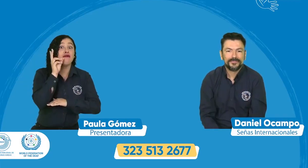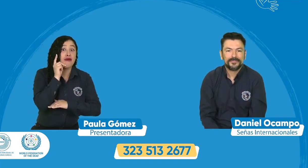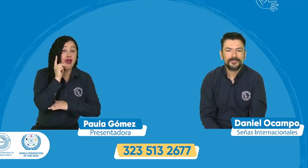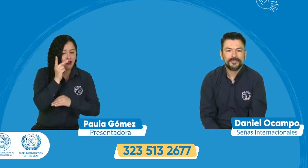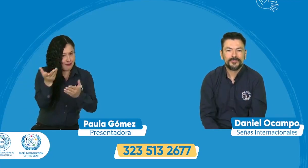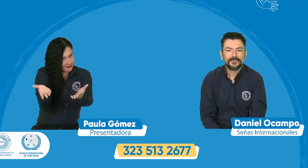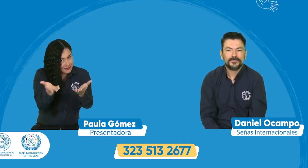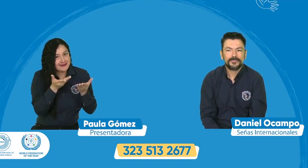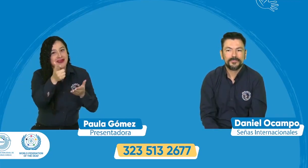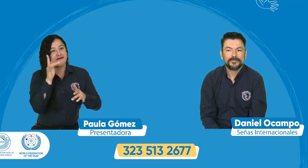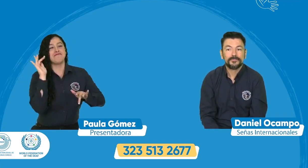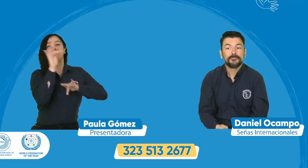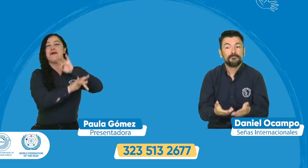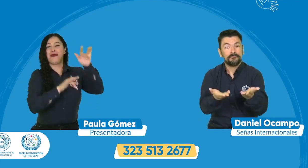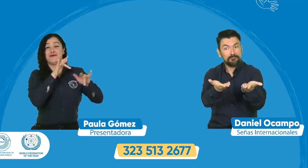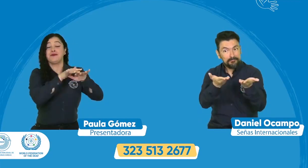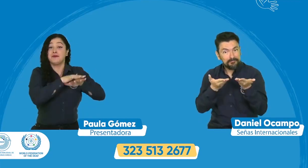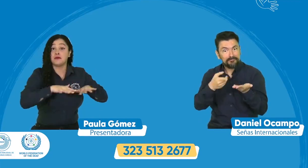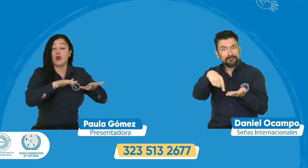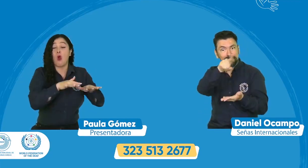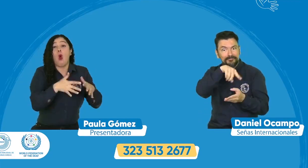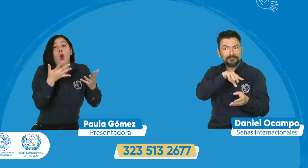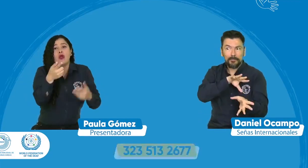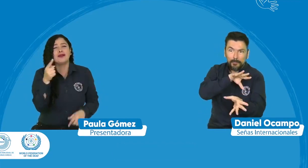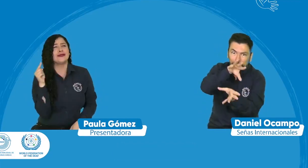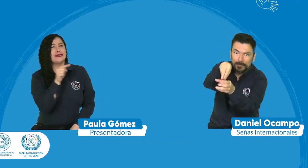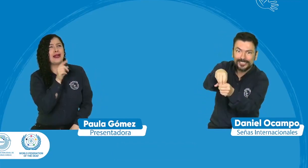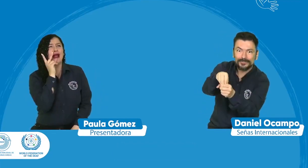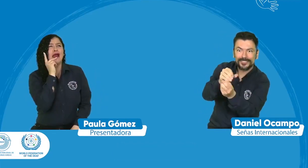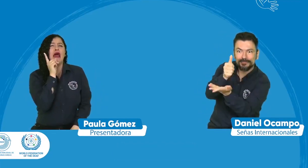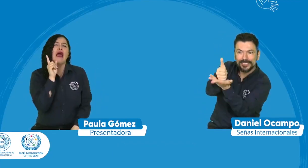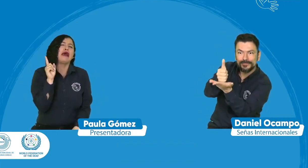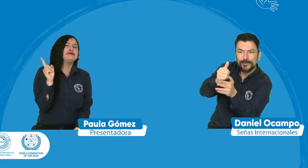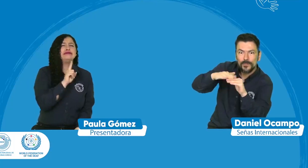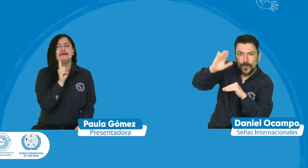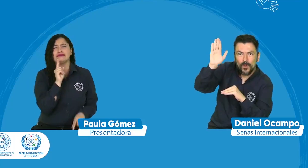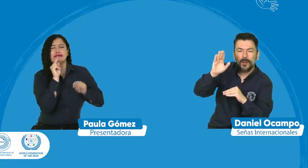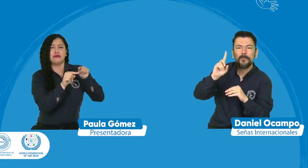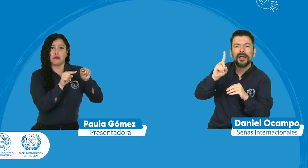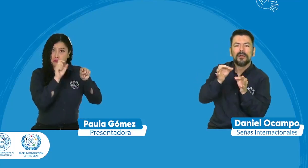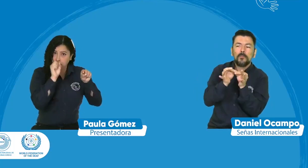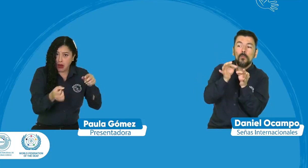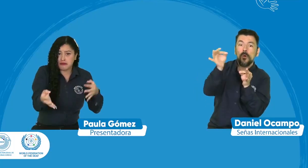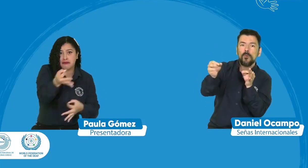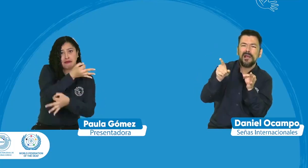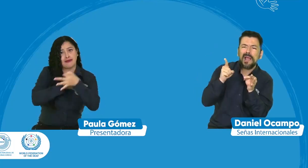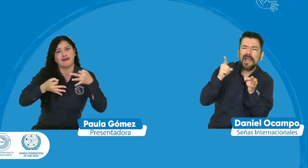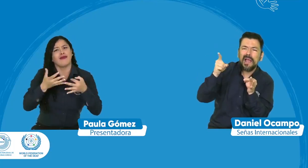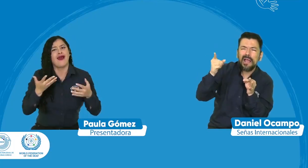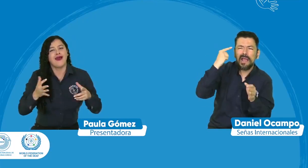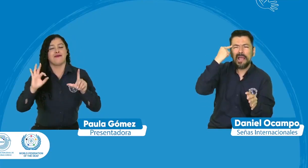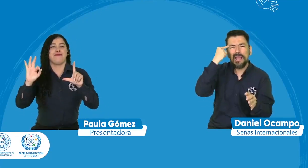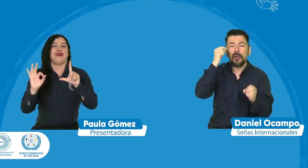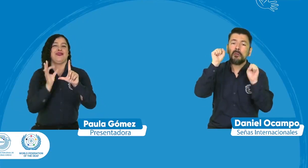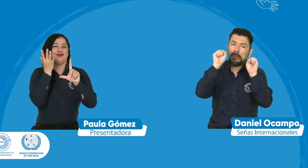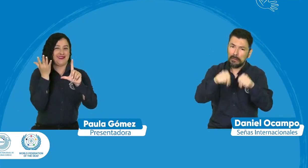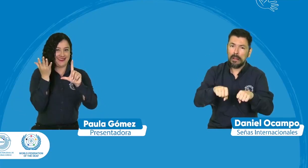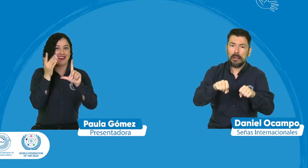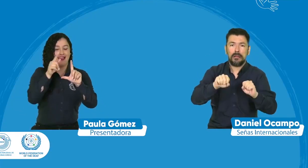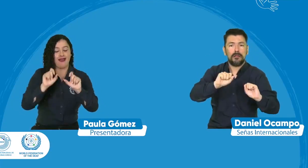si ustedes quieren asistir ir a Pereira claro que sí están bienvenidos pero si no pueden asistir presencial lo pueden